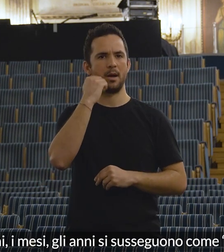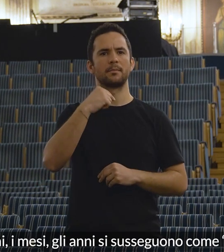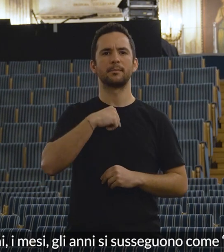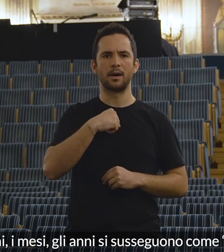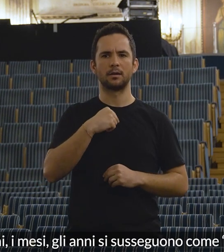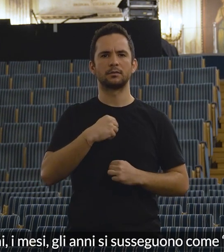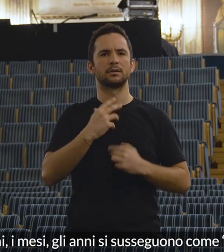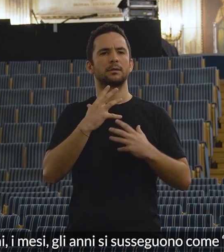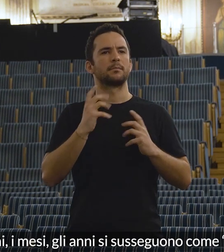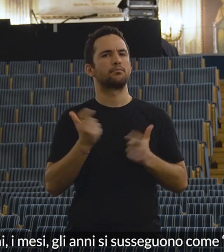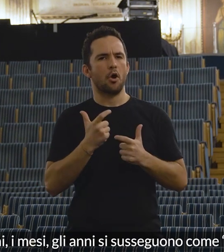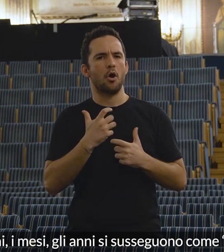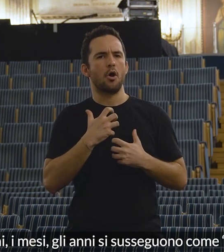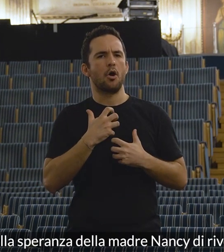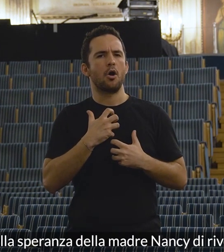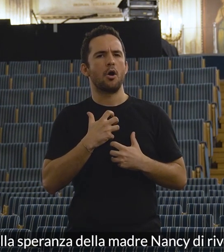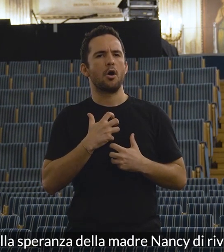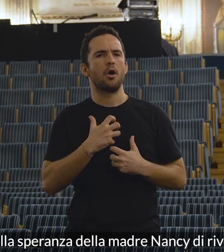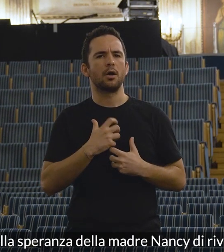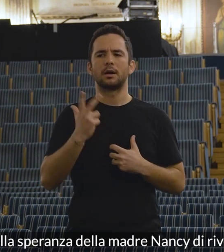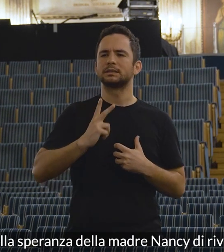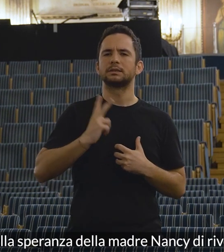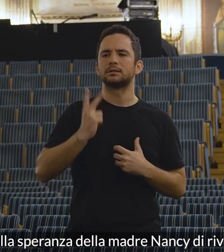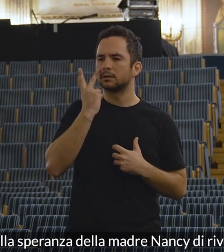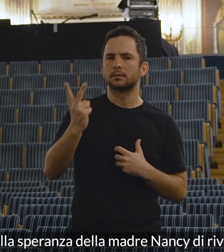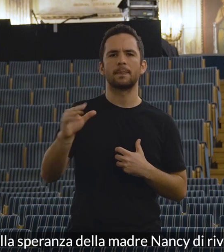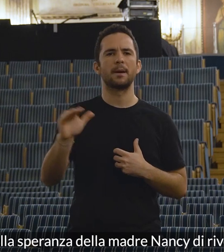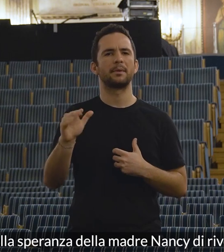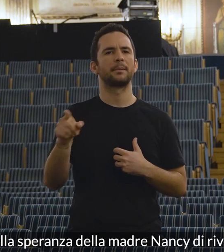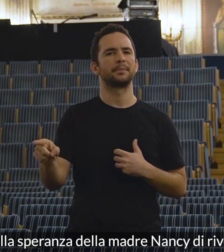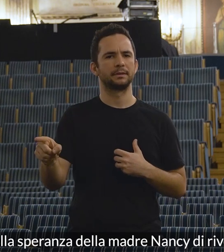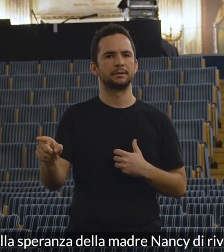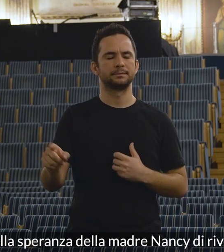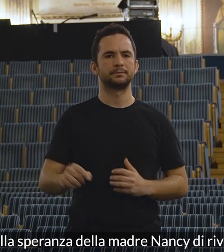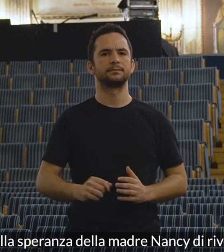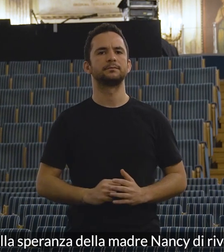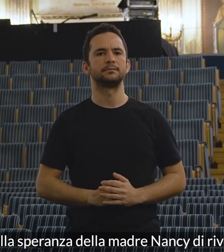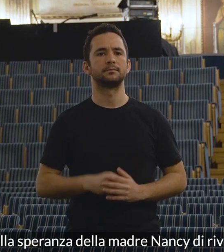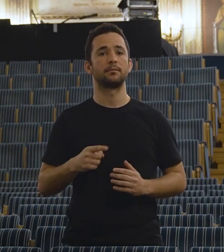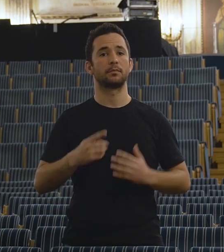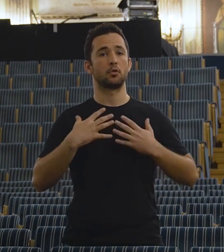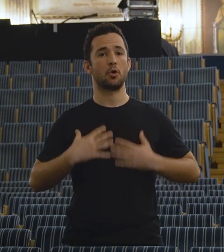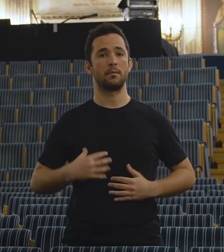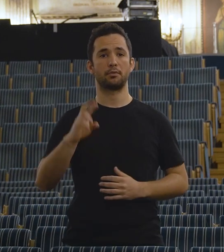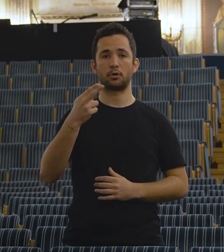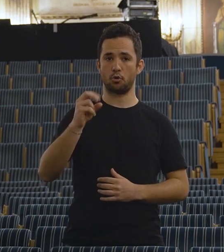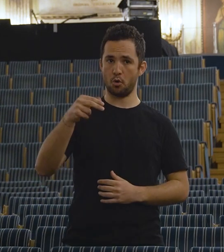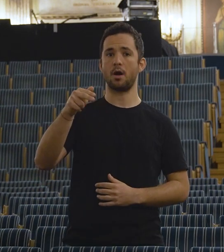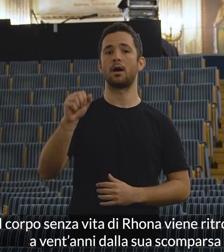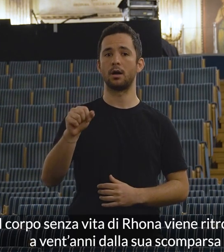susseguono come congelati, nella speranza della madre Nancy di rivederla. Il